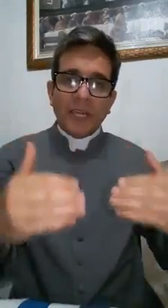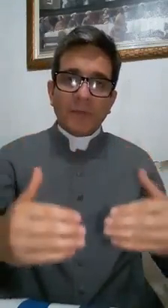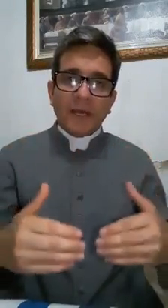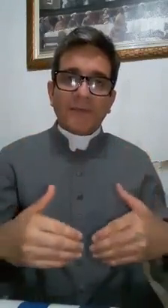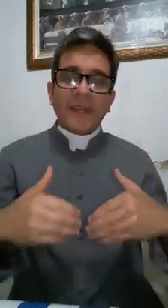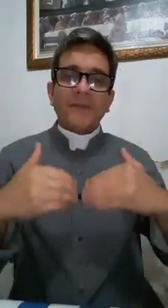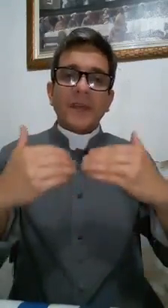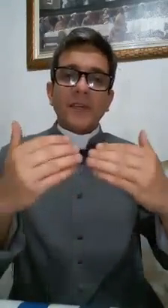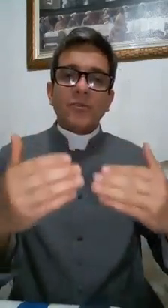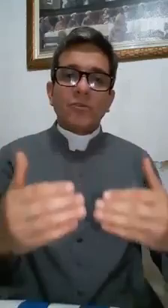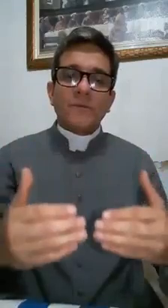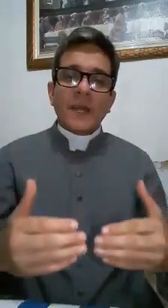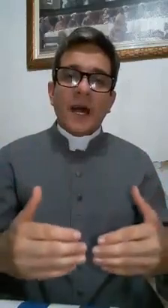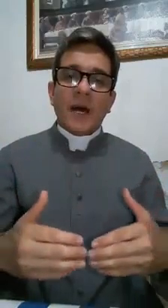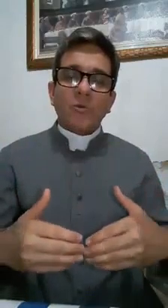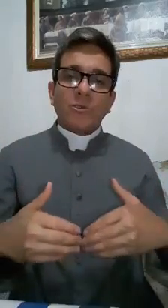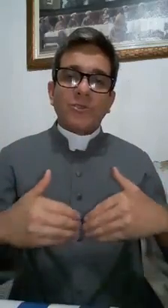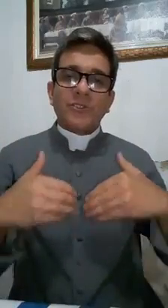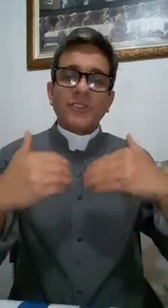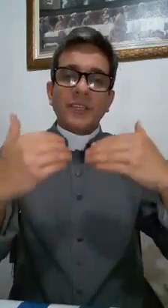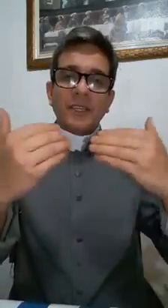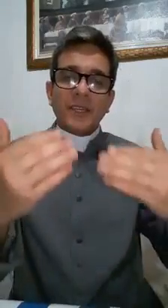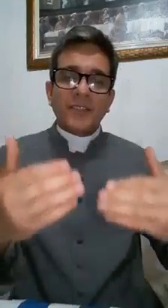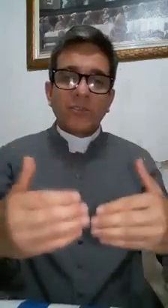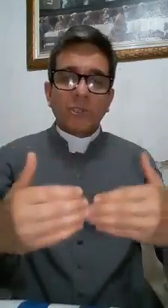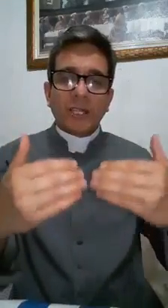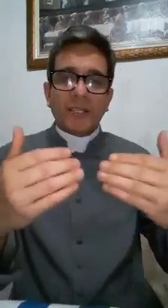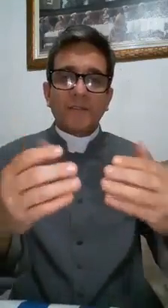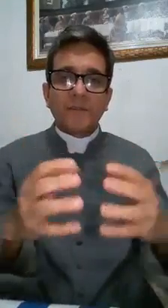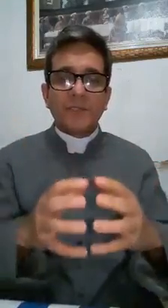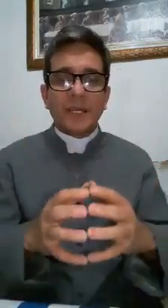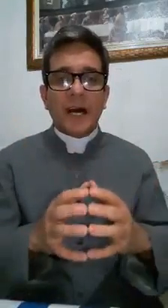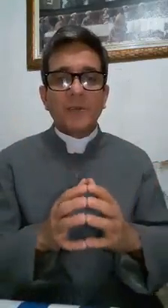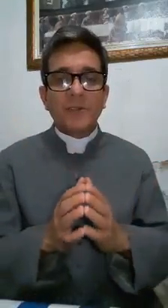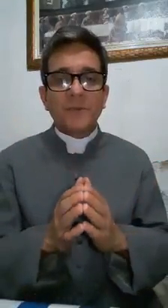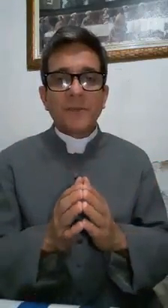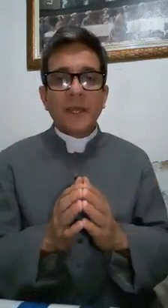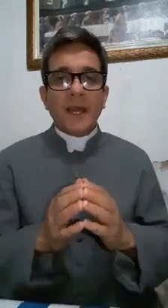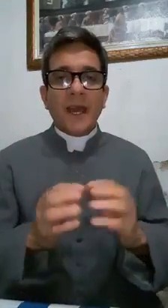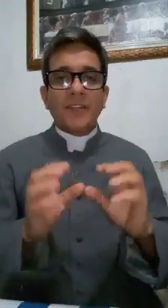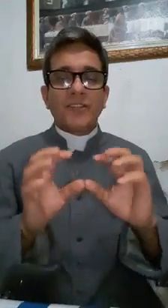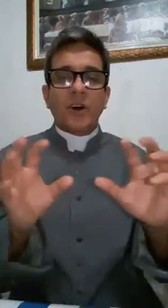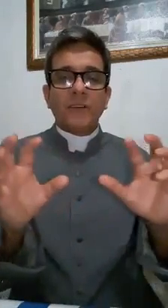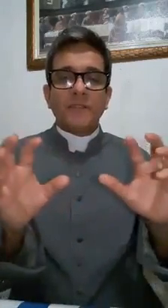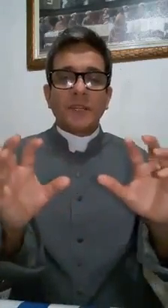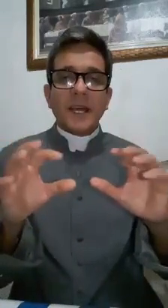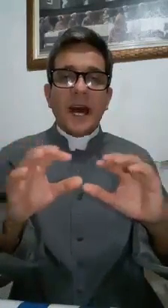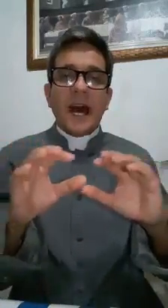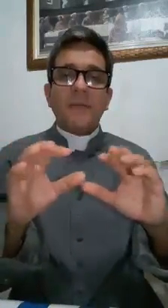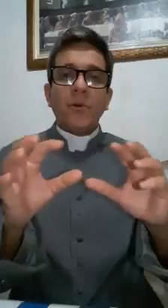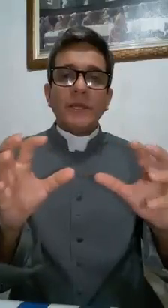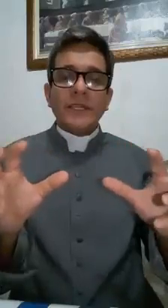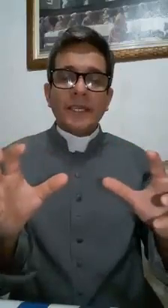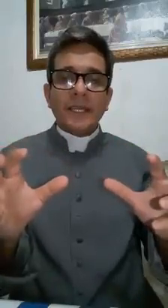Temer, atendendo aos interesses dos lados fundiários, resolve abolir